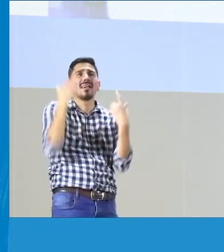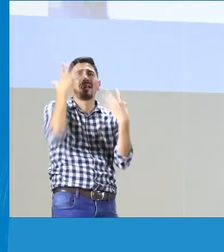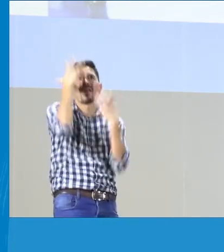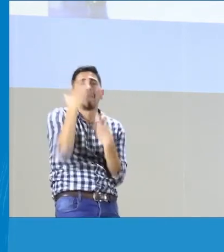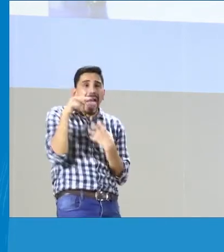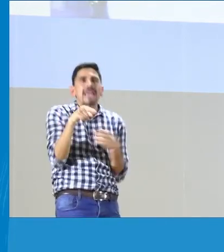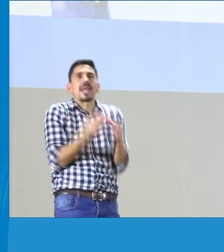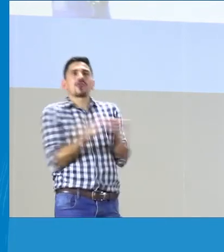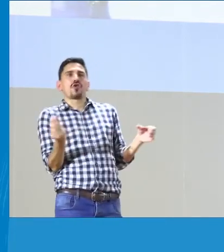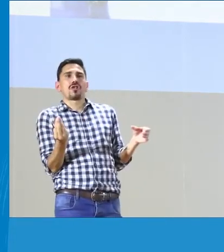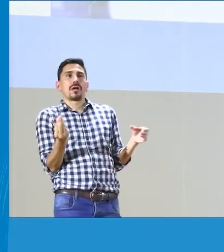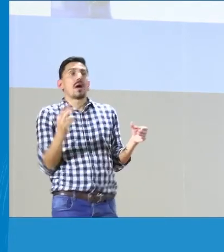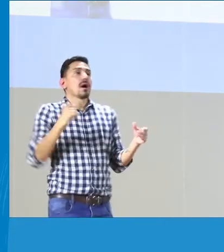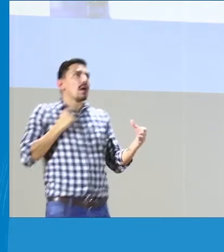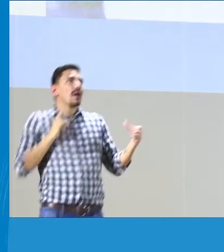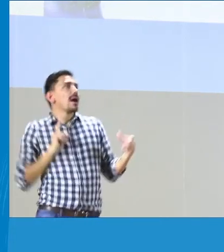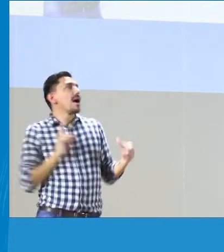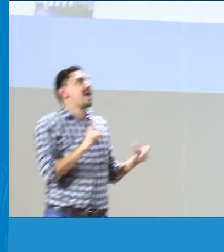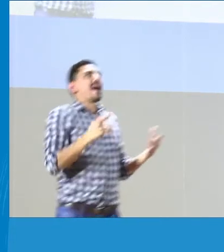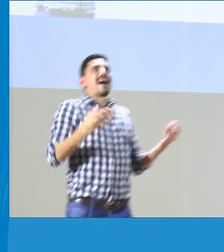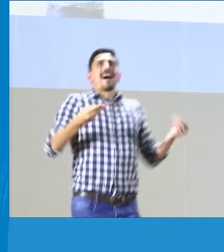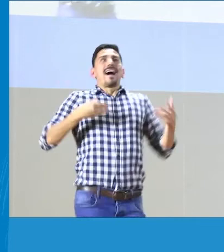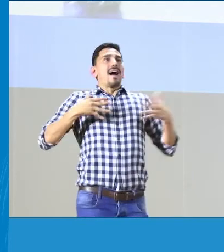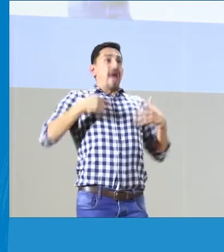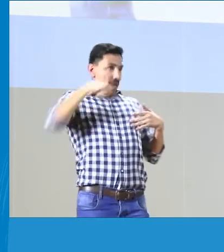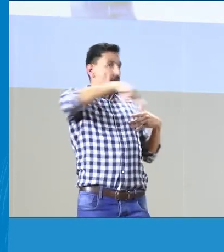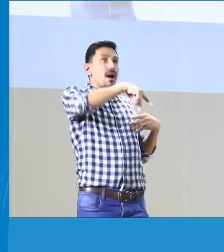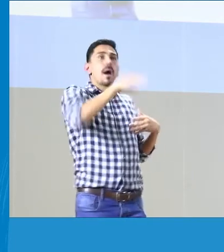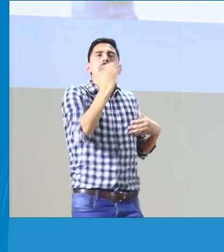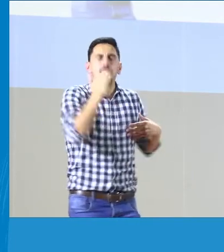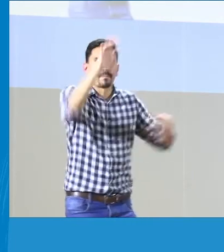Si una persona no se siente bien en un entorno, hay exclusión.